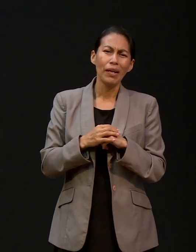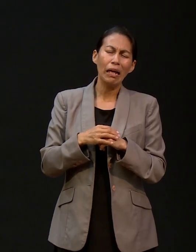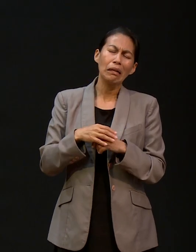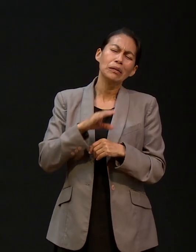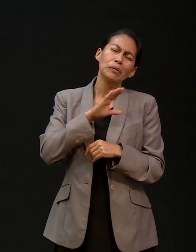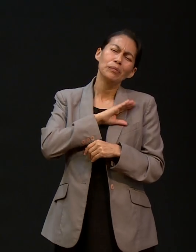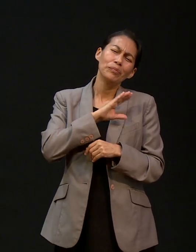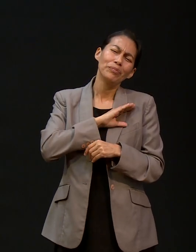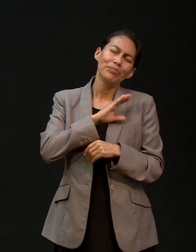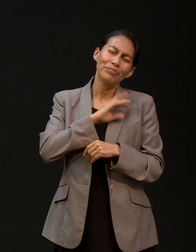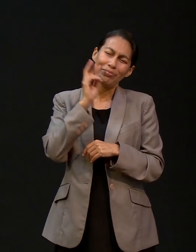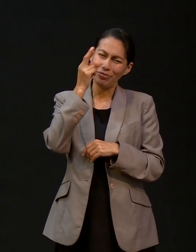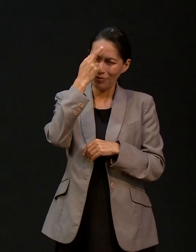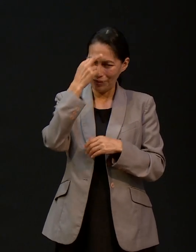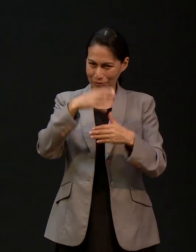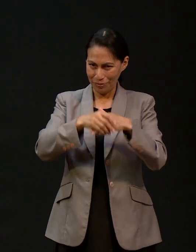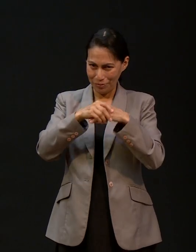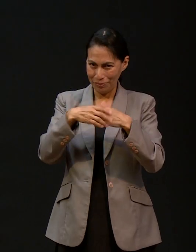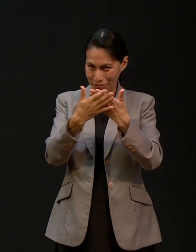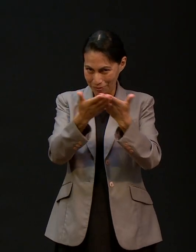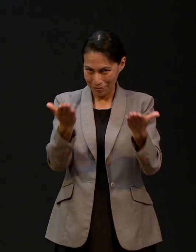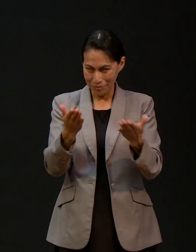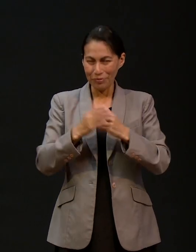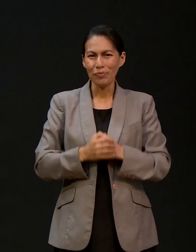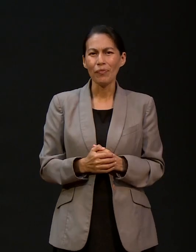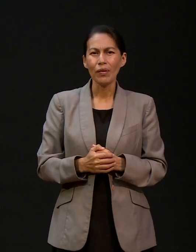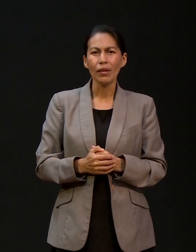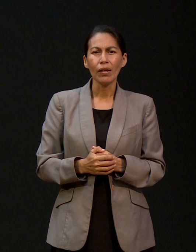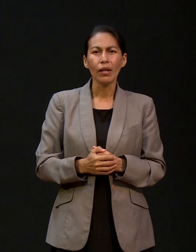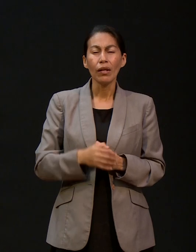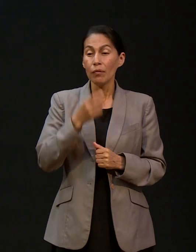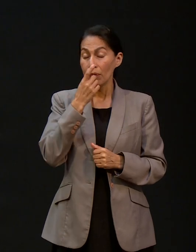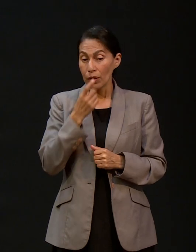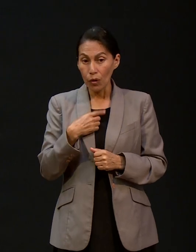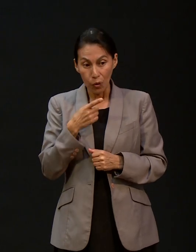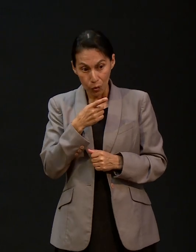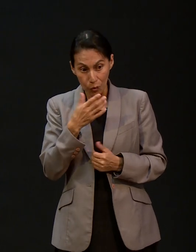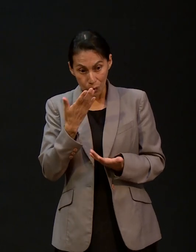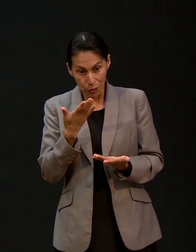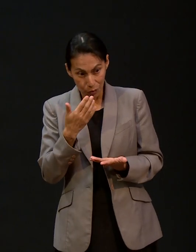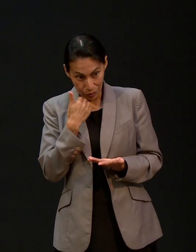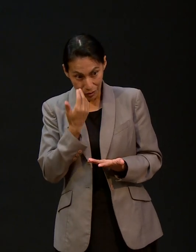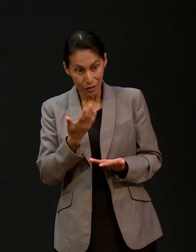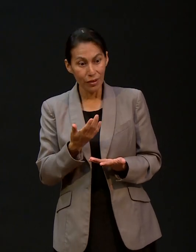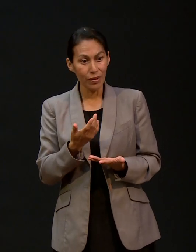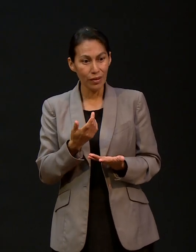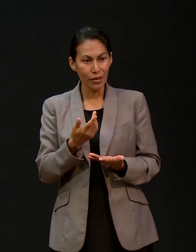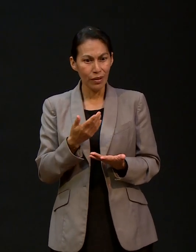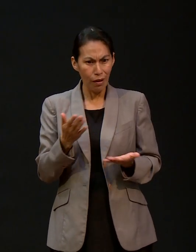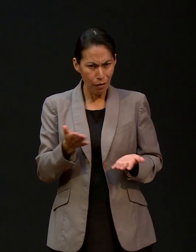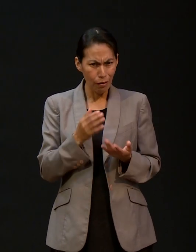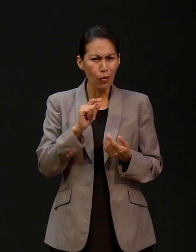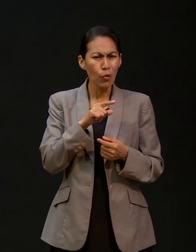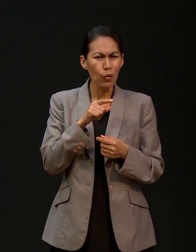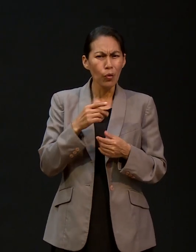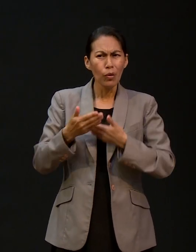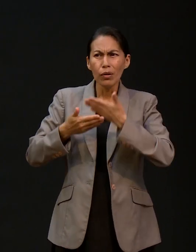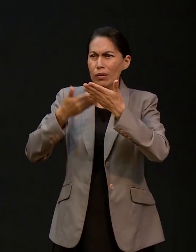Él nos invitó, me invitó. Alejandro me dice, tú tienes algo, tú deberías, yo te animo para que tú